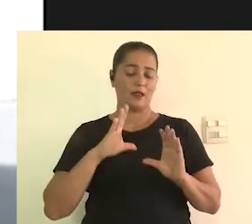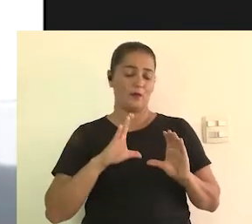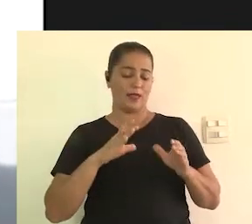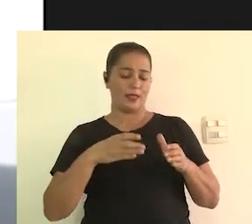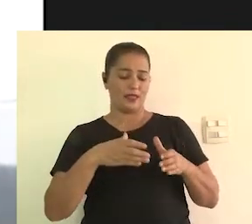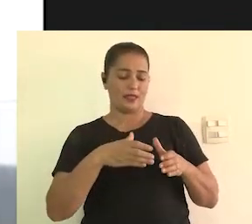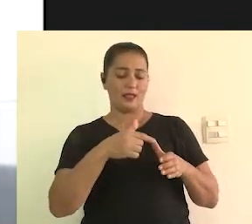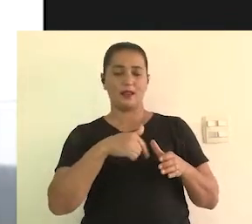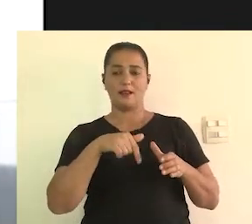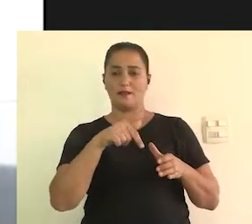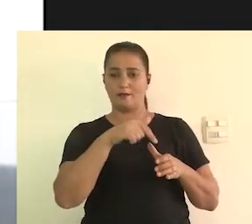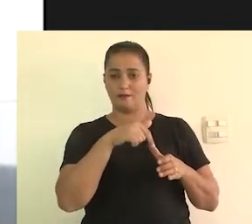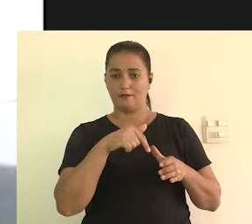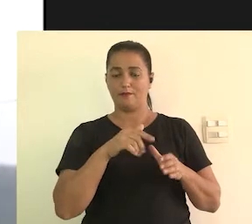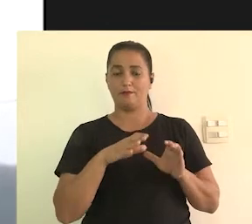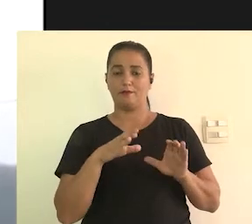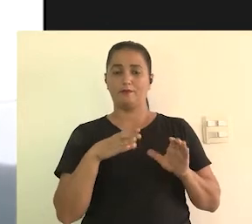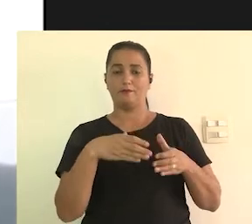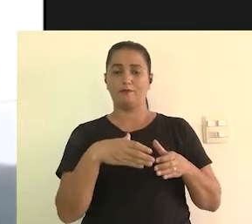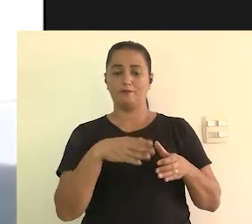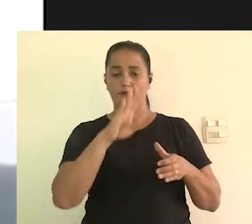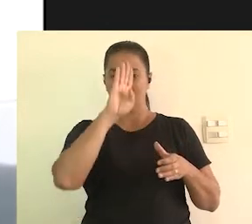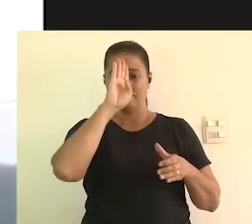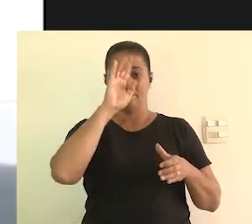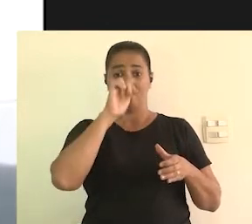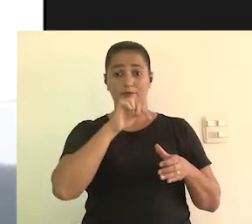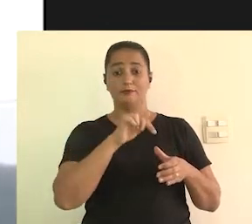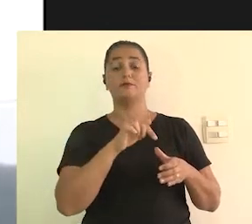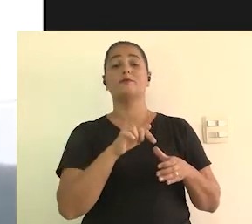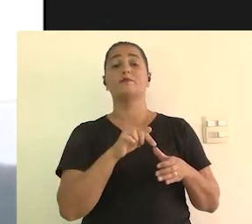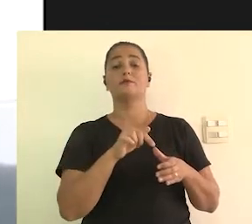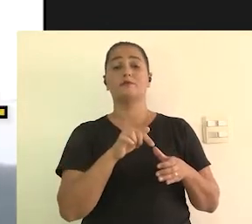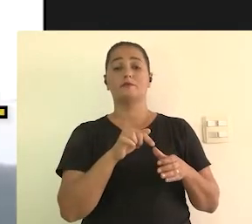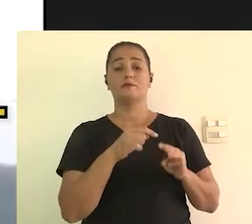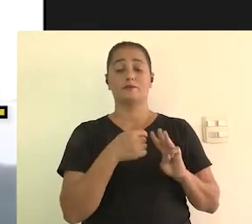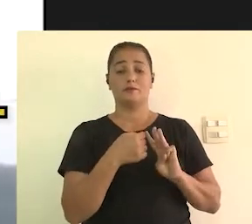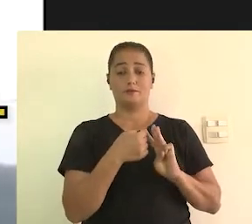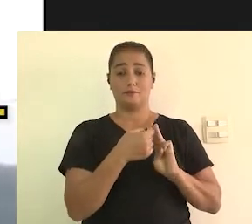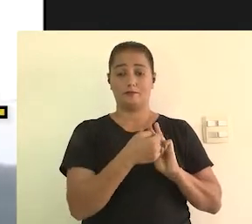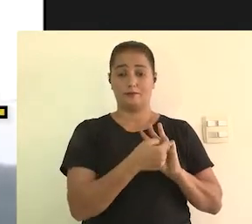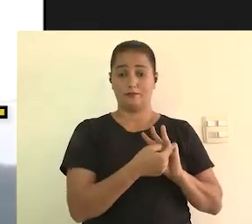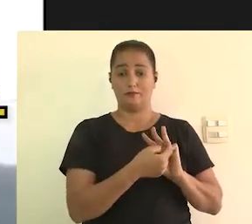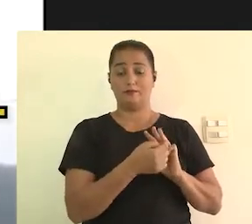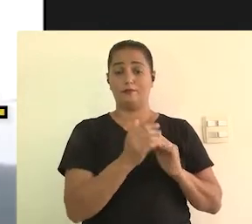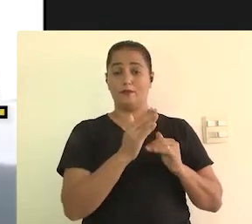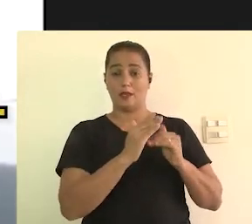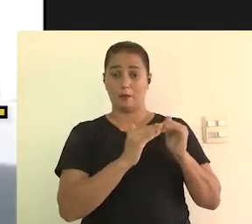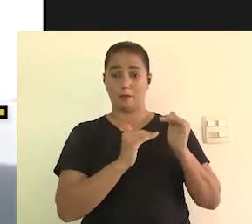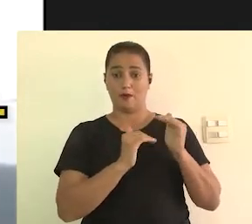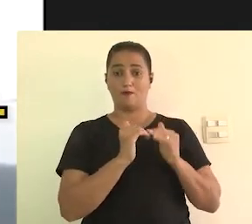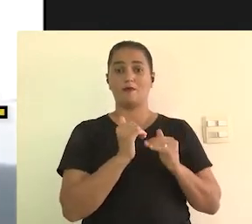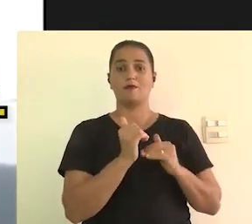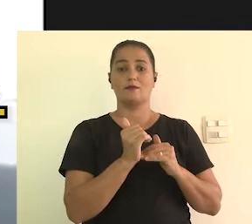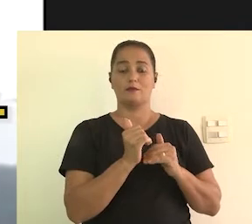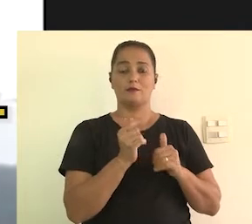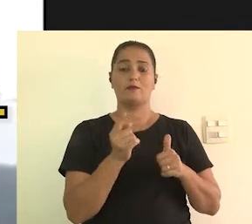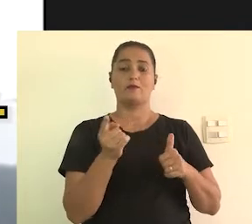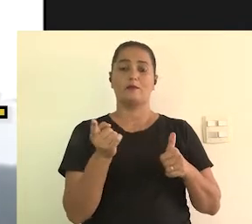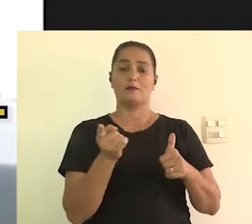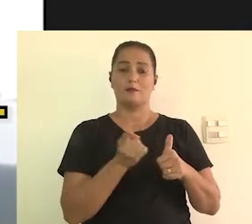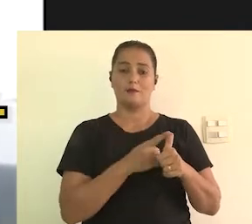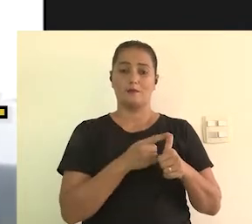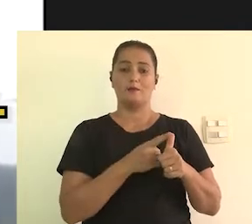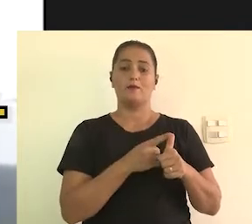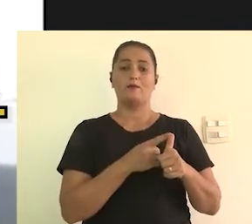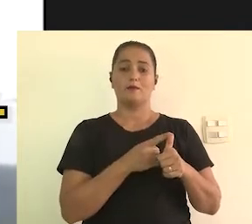seja produzido, como a Liliana falou, existe uma equipe. E essa equipe, a priori, é formada